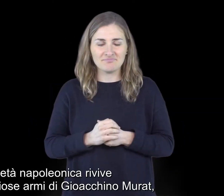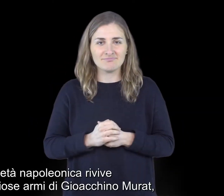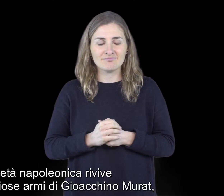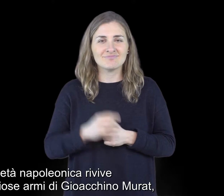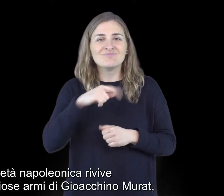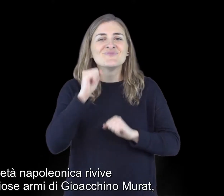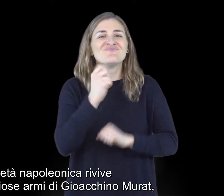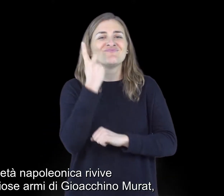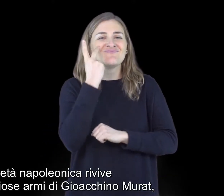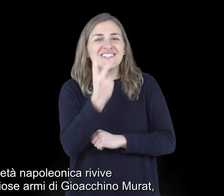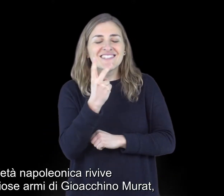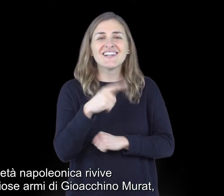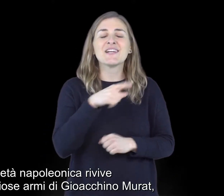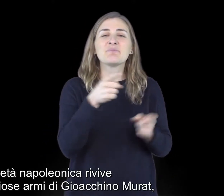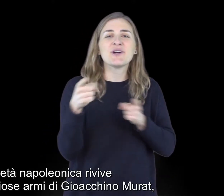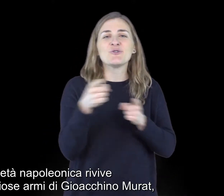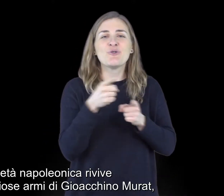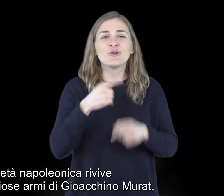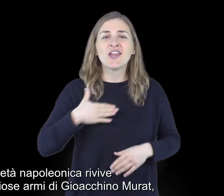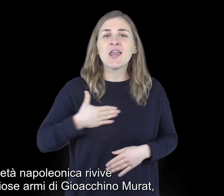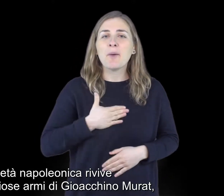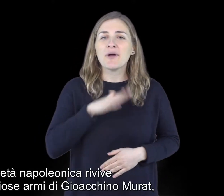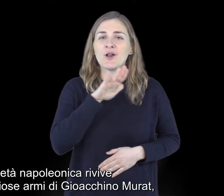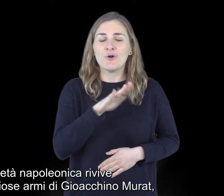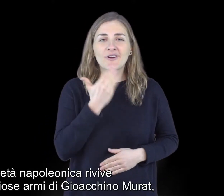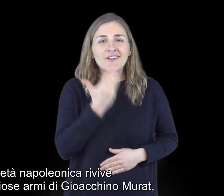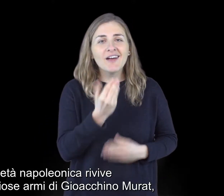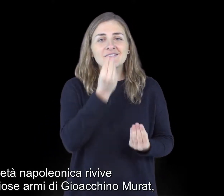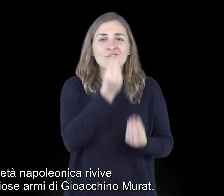L'età napoleonica rivive nelle preziose armi di Gioacchino Murat,